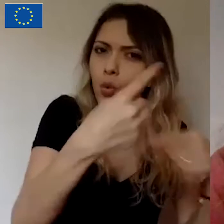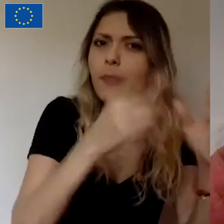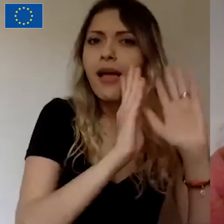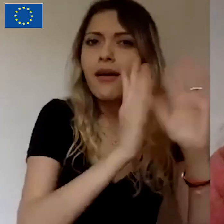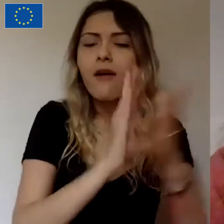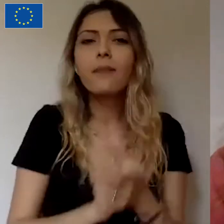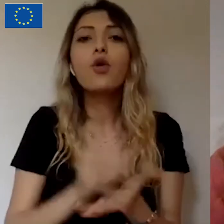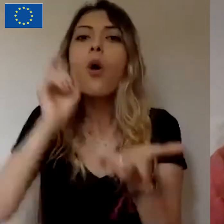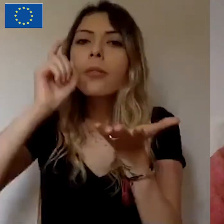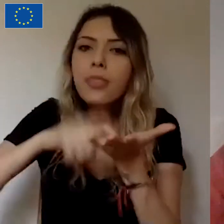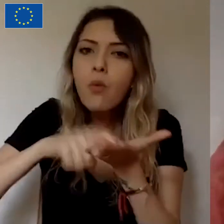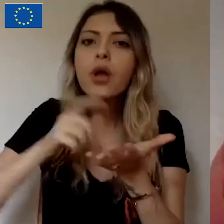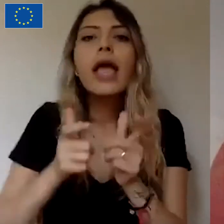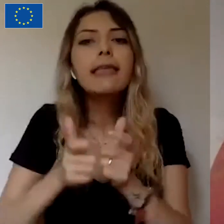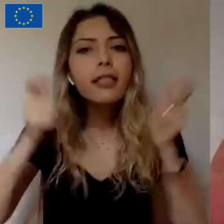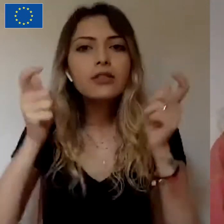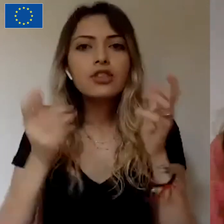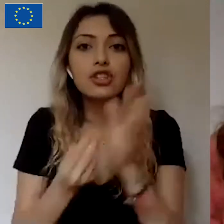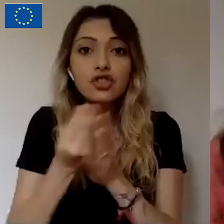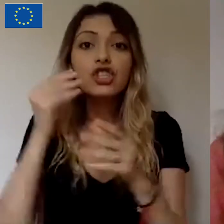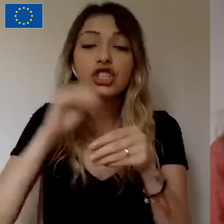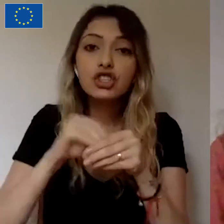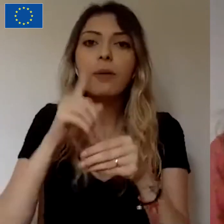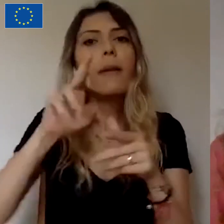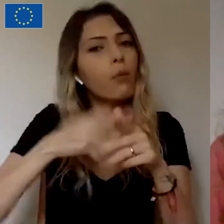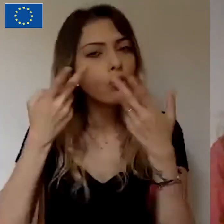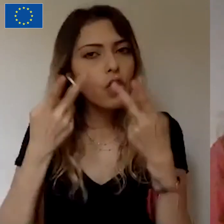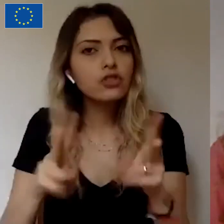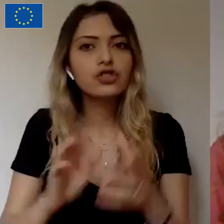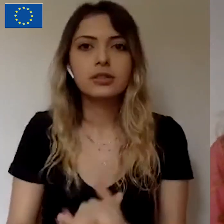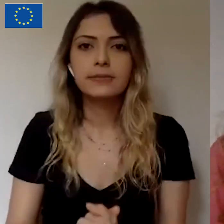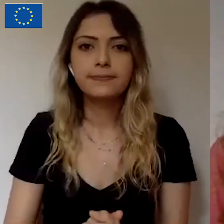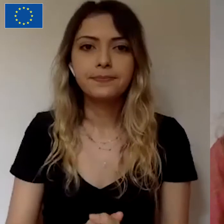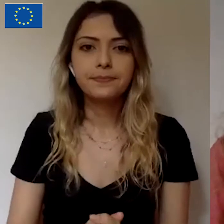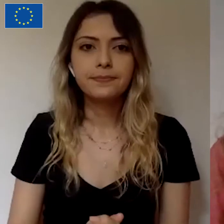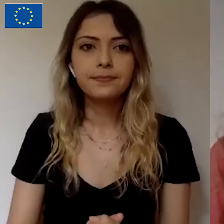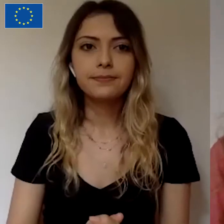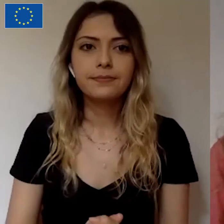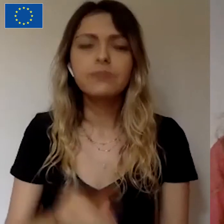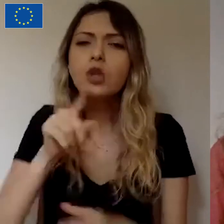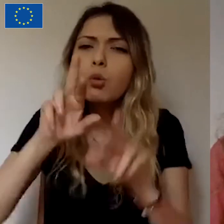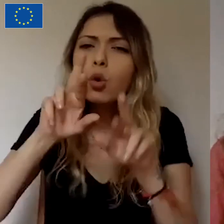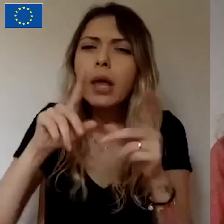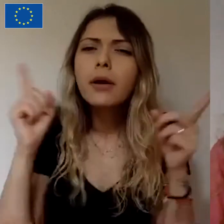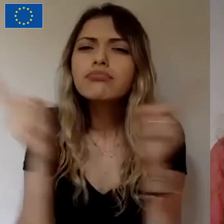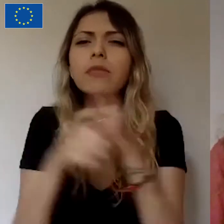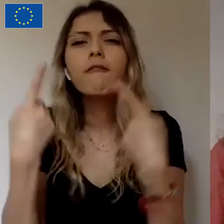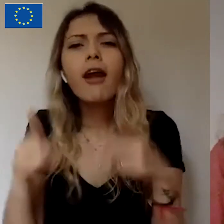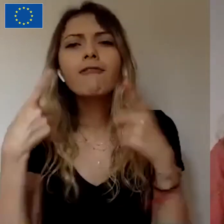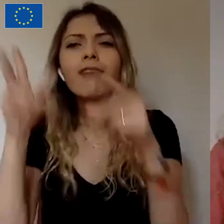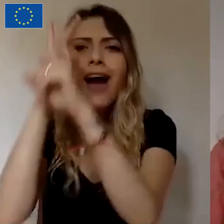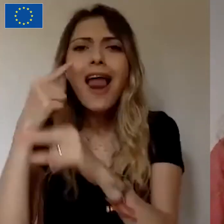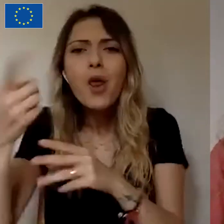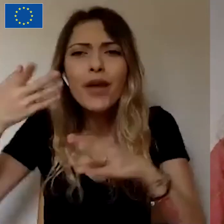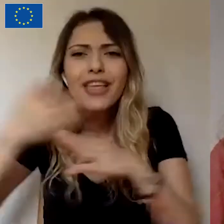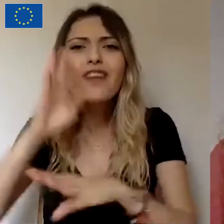mikrokredi ihtiyaçları vardı. Bunun için projeler açtılar. Bu gibi aslında hayallere aracılık eden bir platformuz